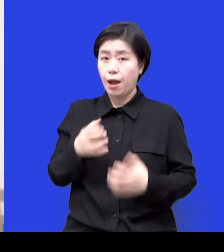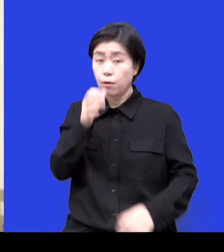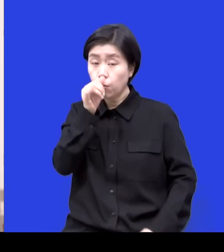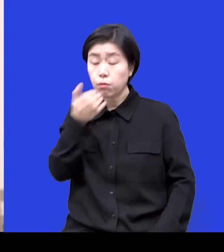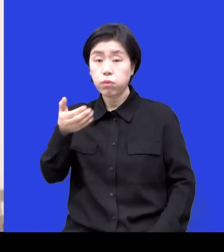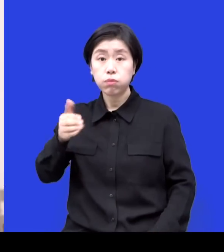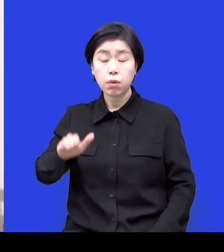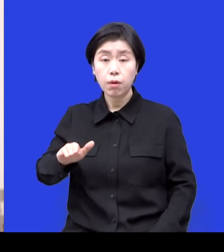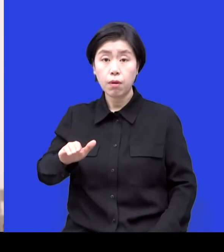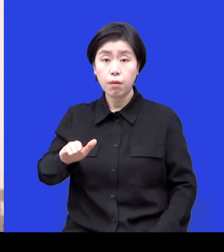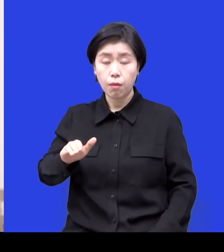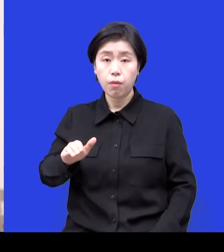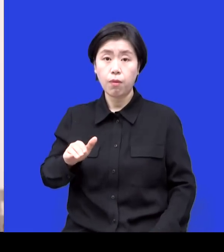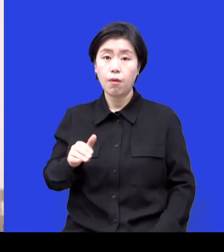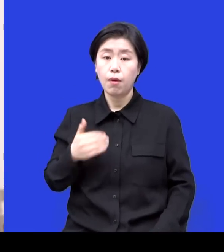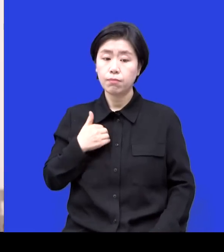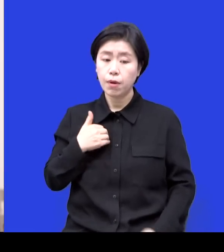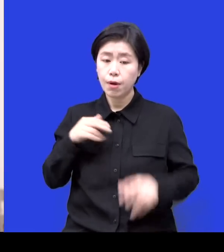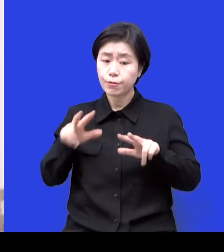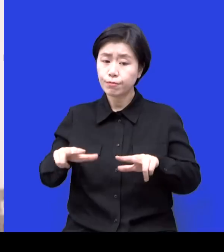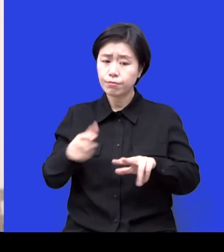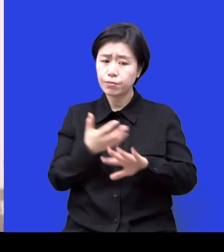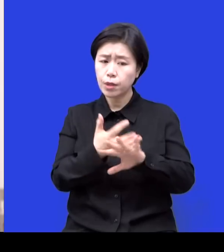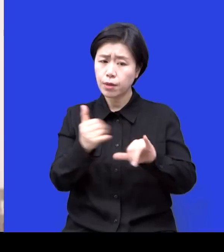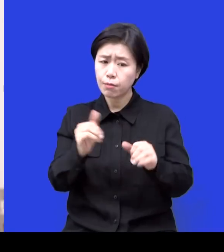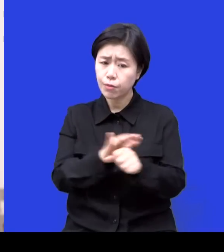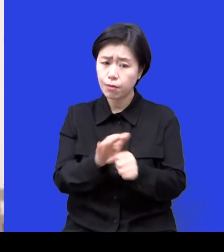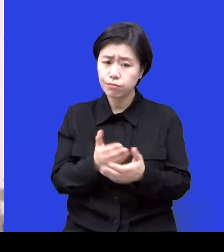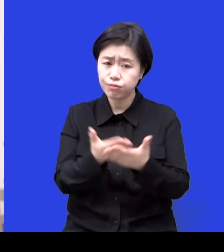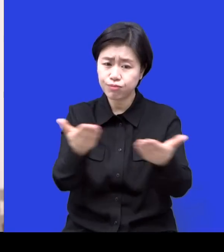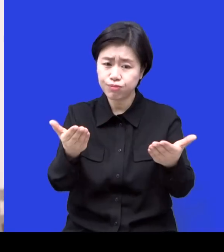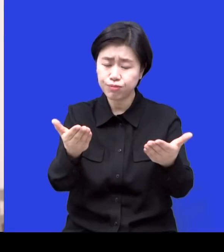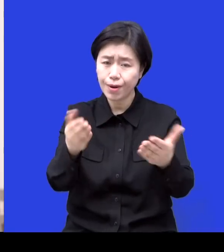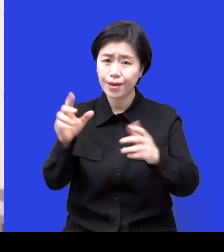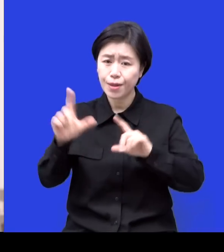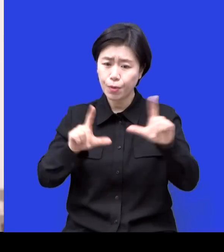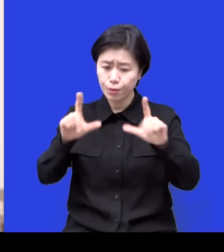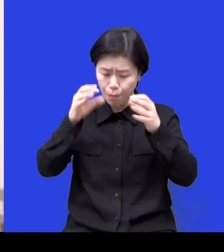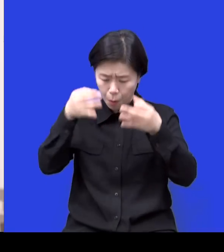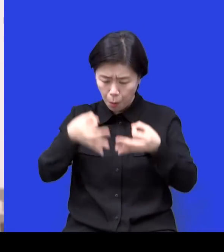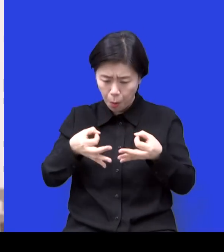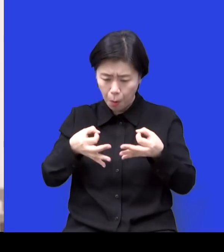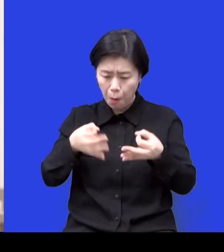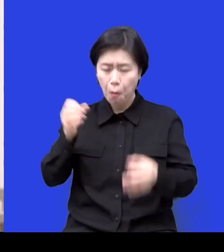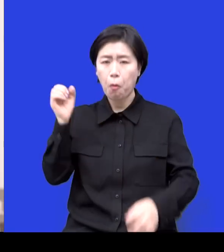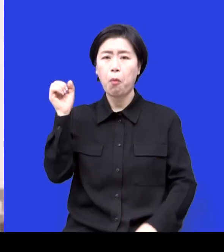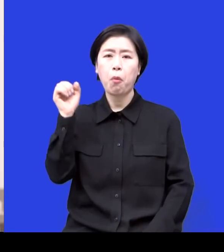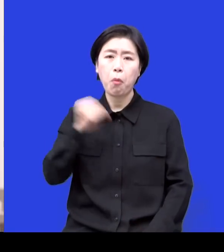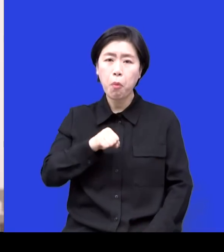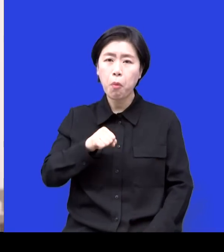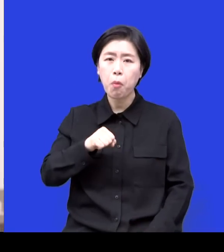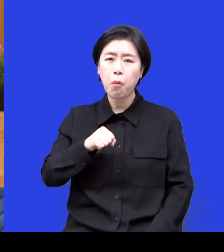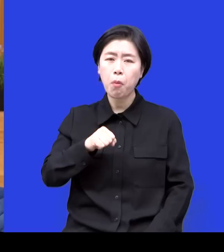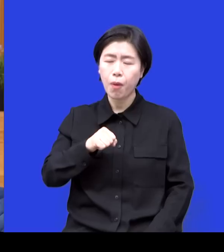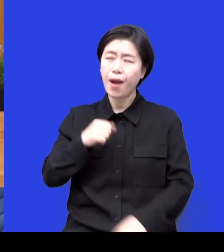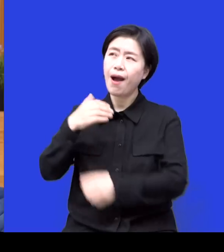하는 제 자신을 보면 신기해요 네 하나님 살아계시는 게 저를 스스로 통해서 좀 확인이 되는 것 같아요 예